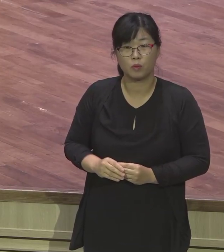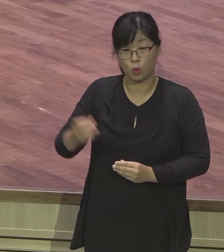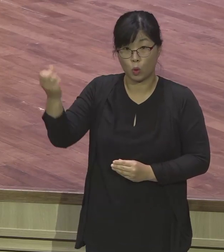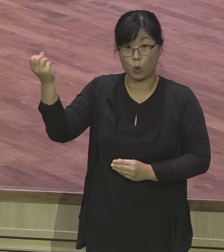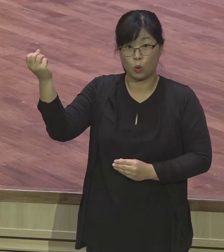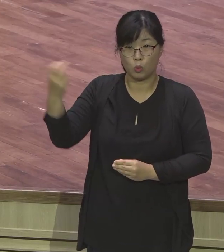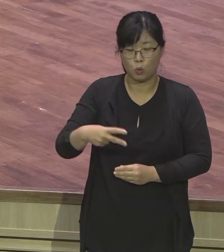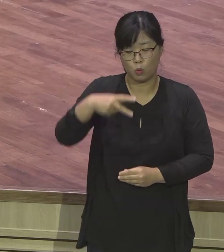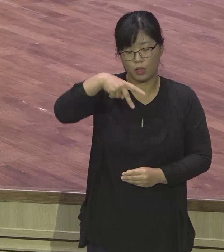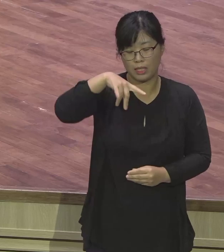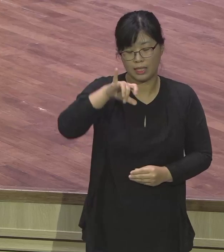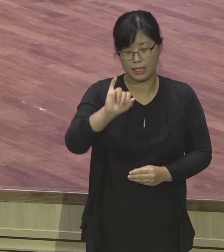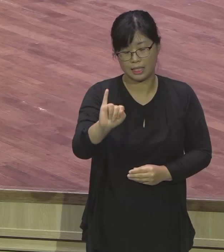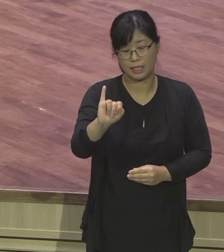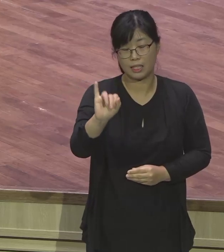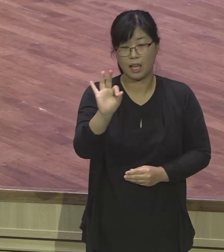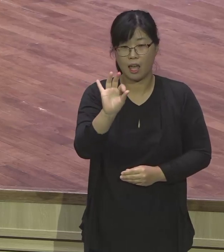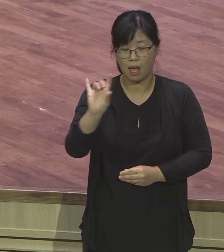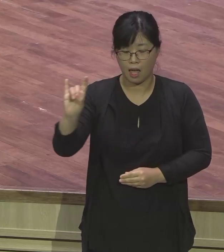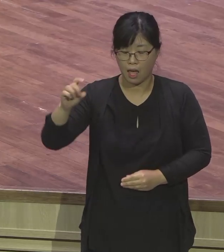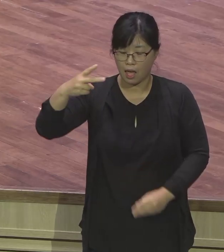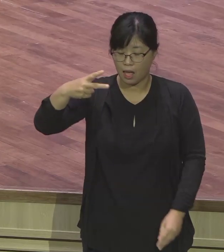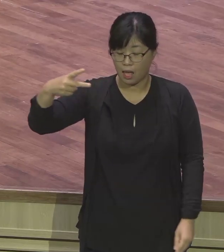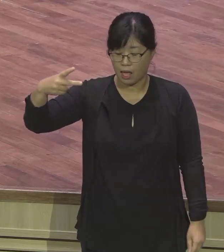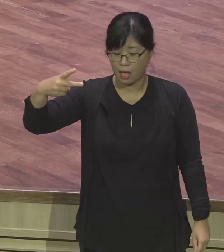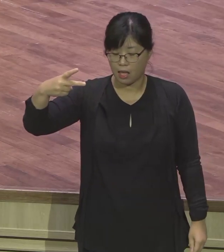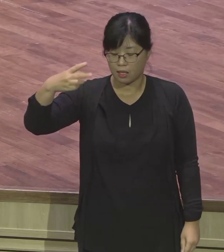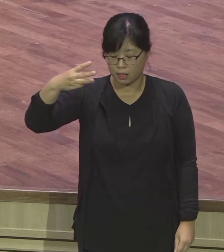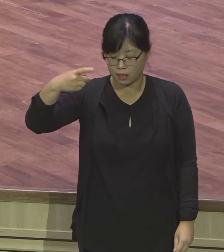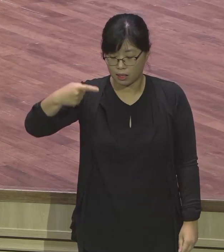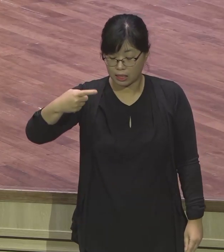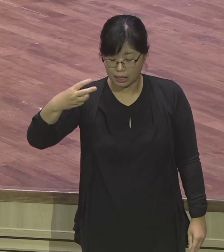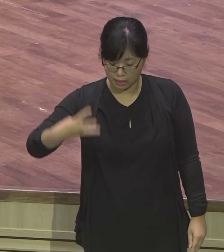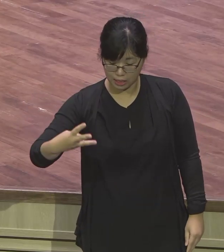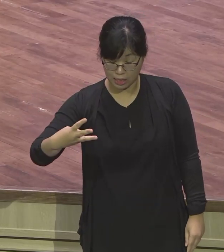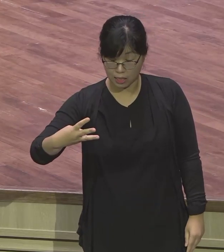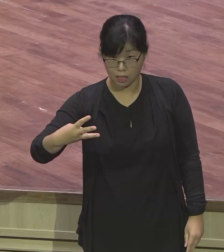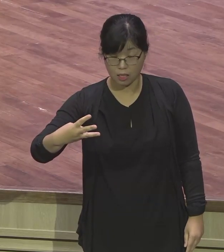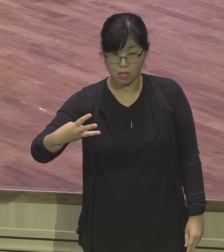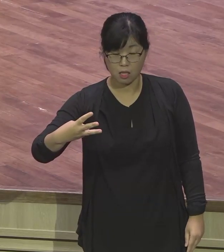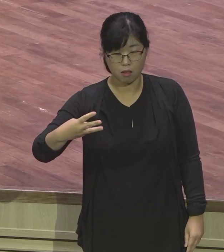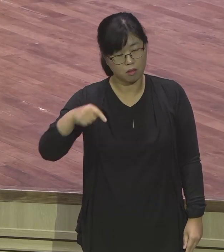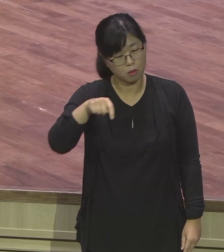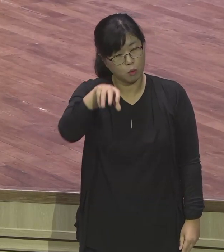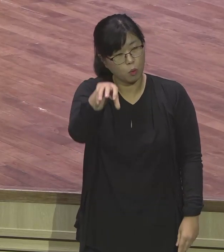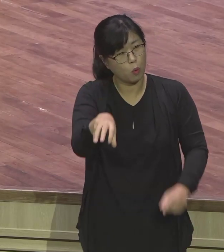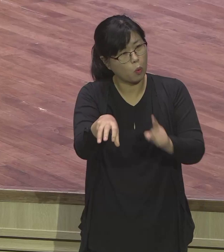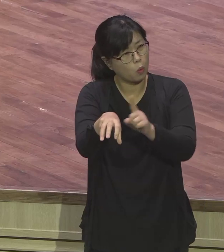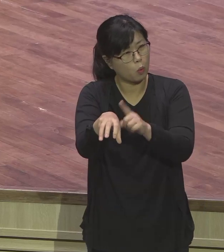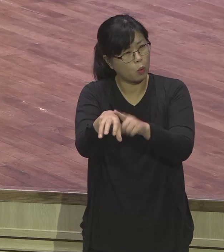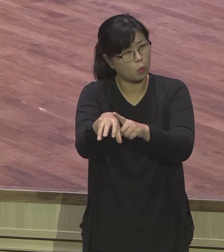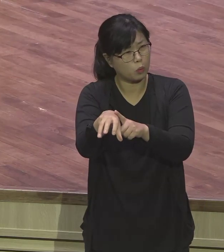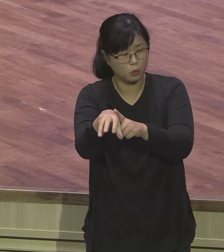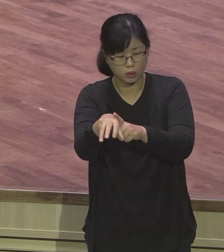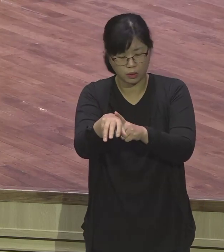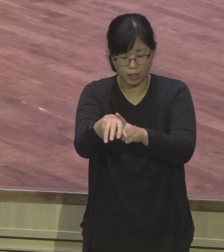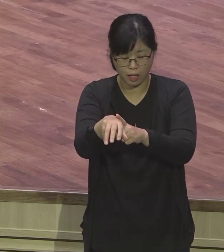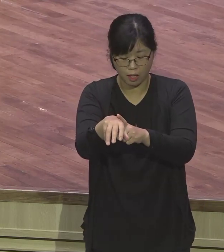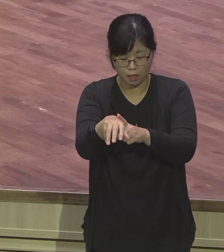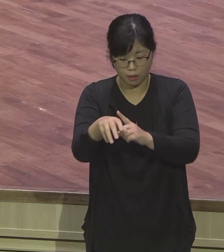북미주산업인대회에 참석을 하고, 어제 기회했습니다. 그 사역